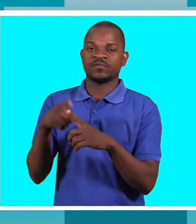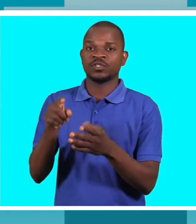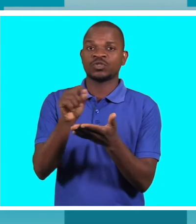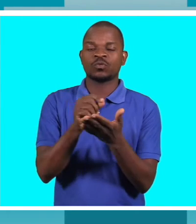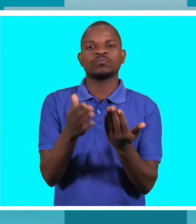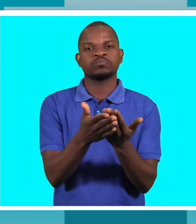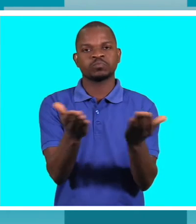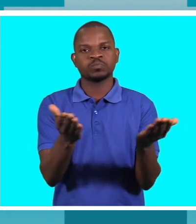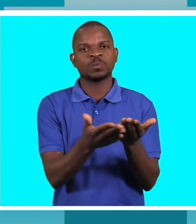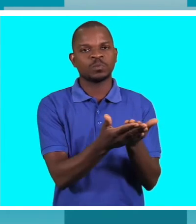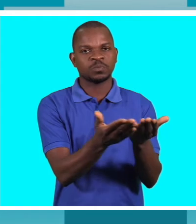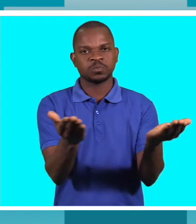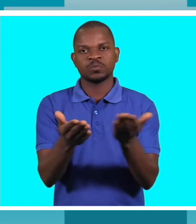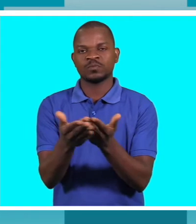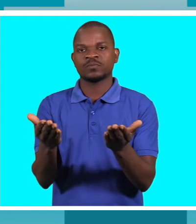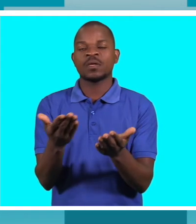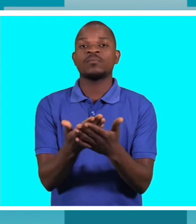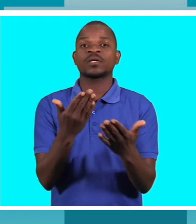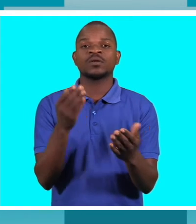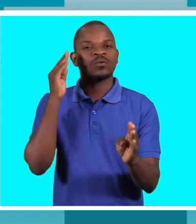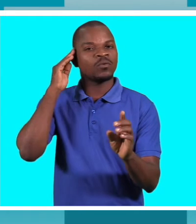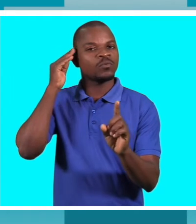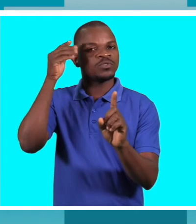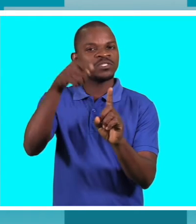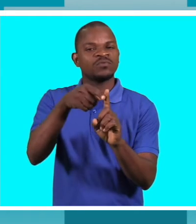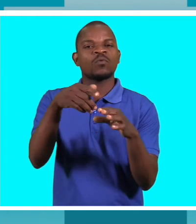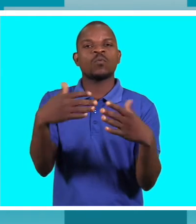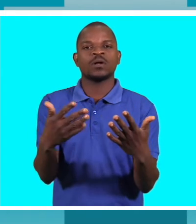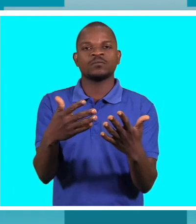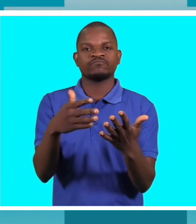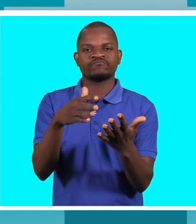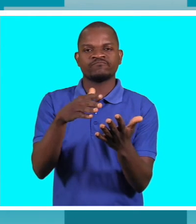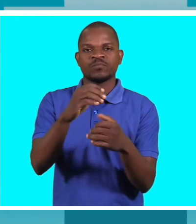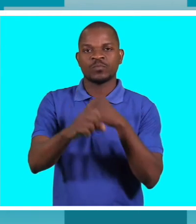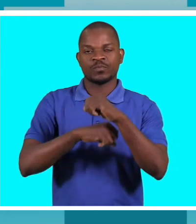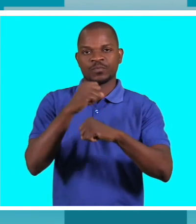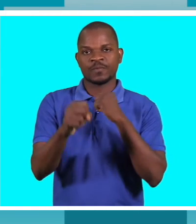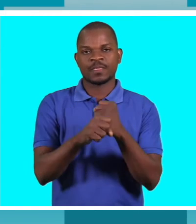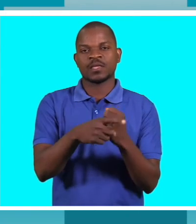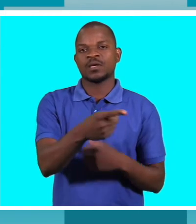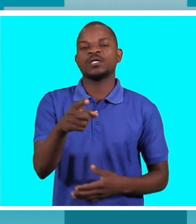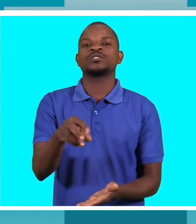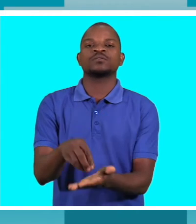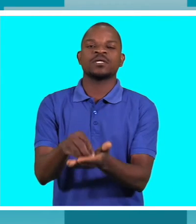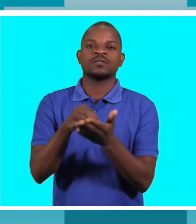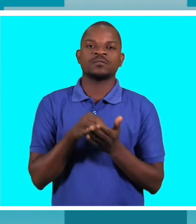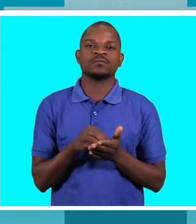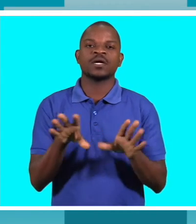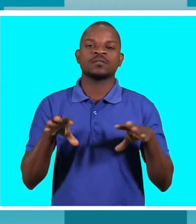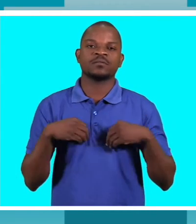apresentações nas escolas para sensibilizar que o próximo ano recebam eu vou dar o meu exemplo quando eu fui para me